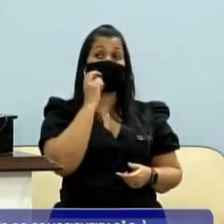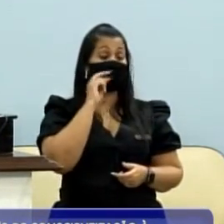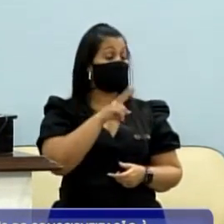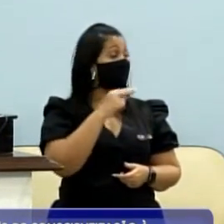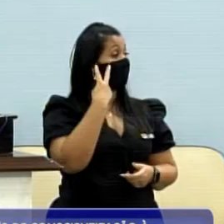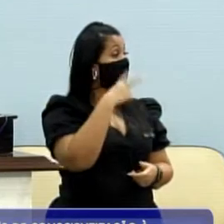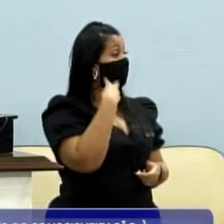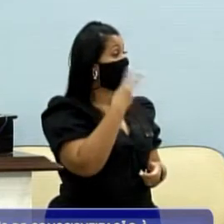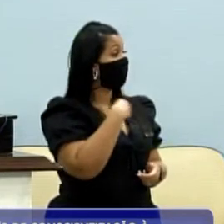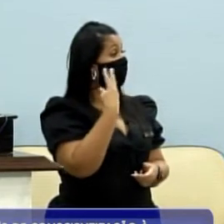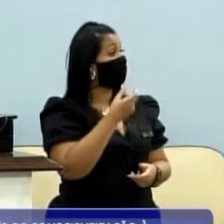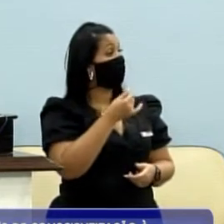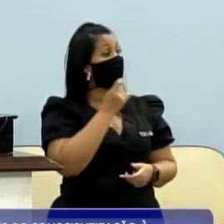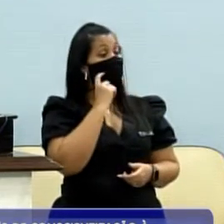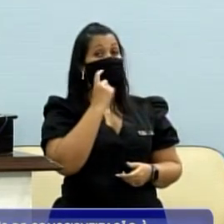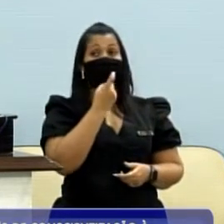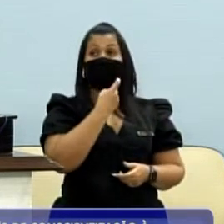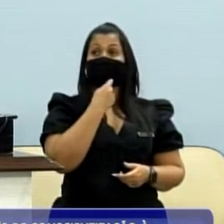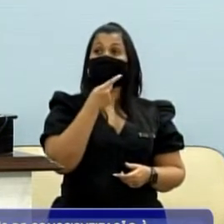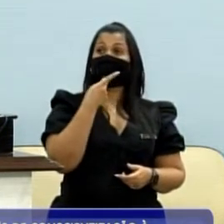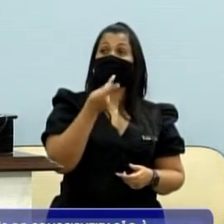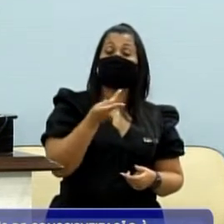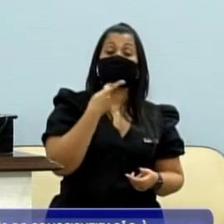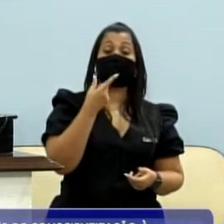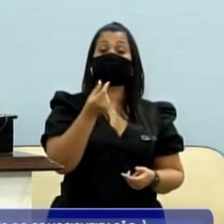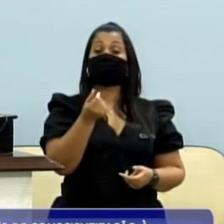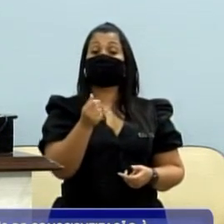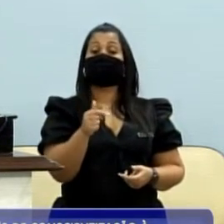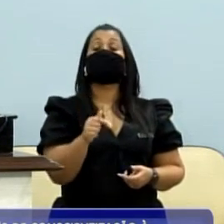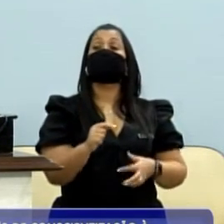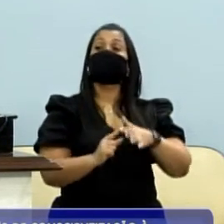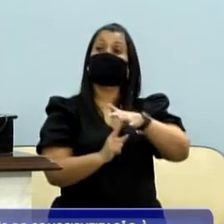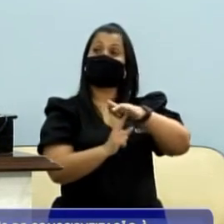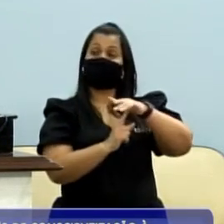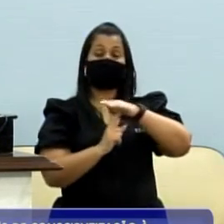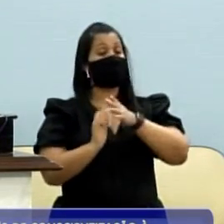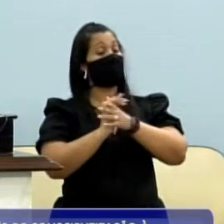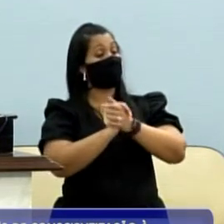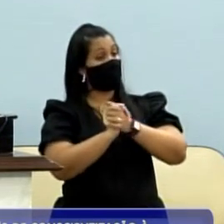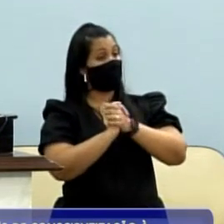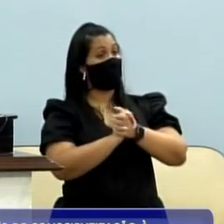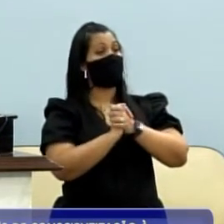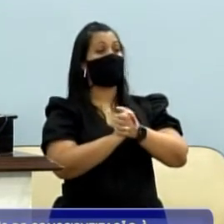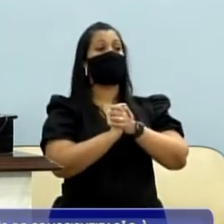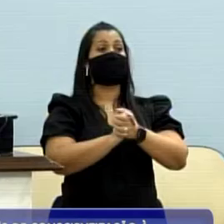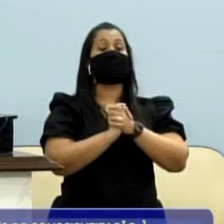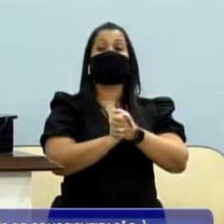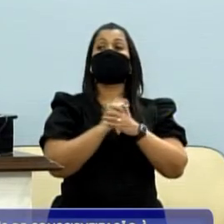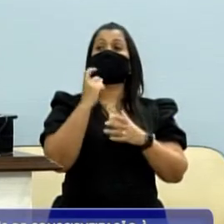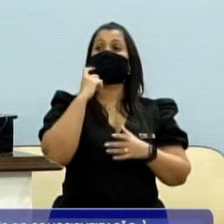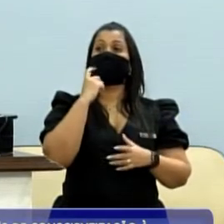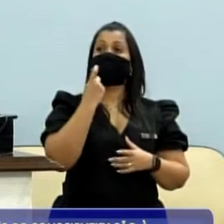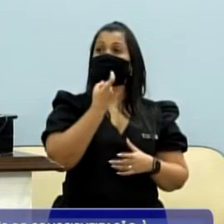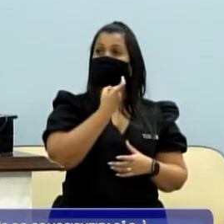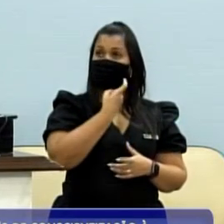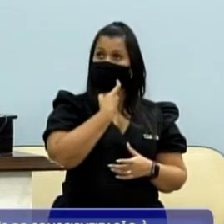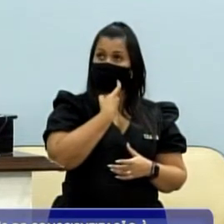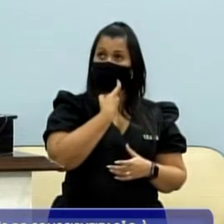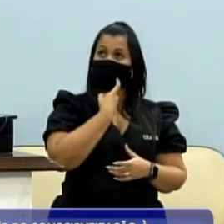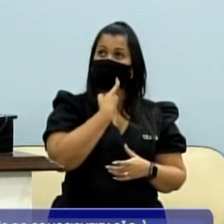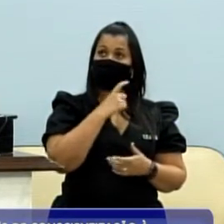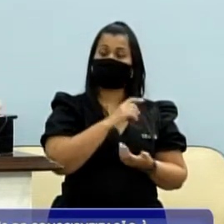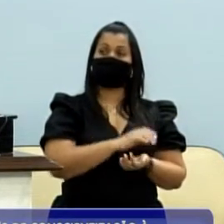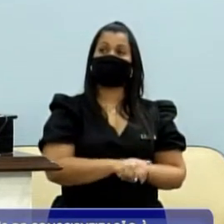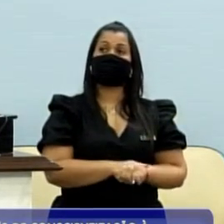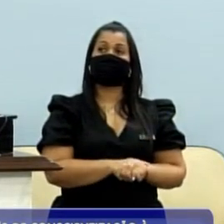Menezes falando dos recursos para a Praça Sete Quadras. Parabéns, Jorge, também lutei por essa praça, mas é uma conquista